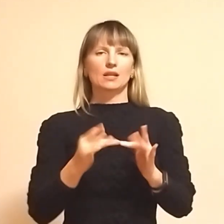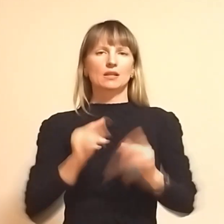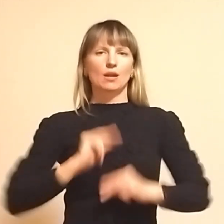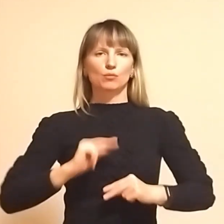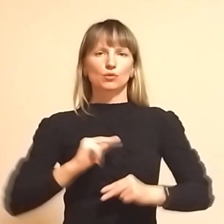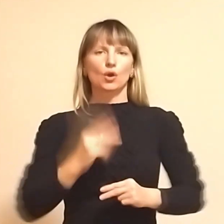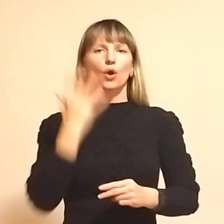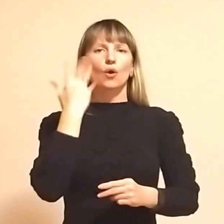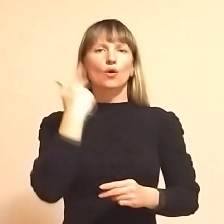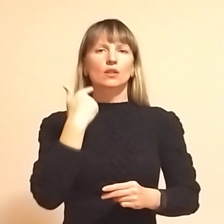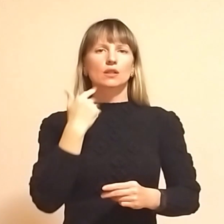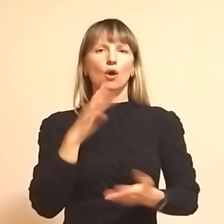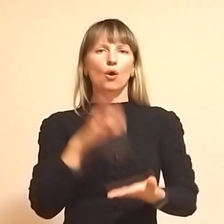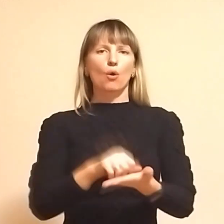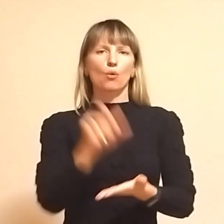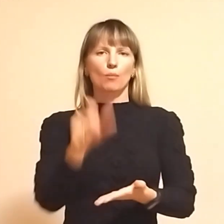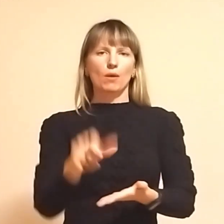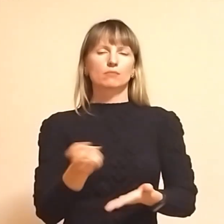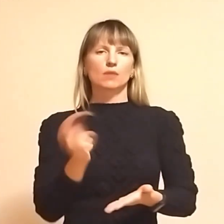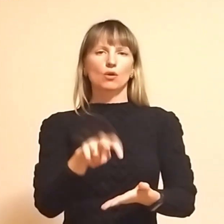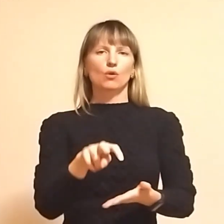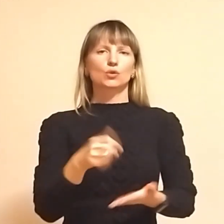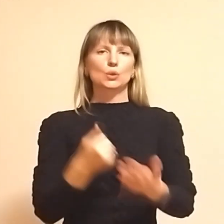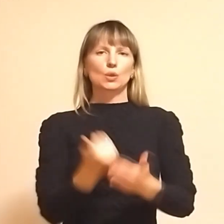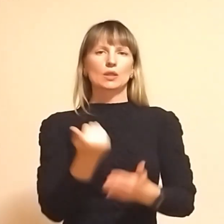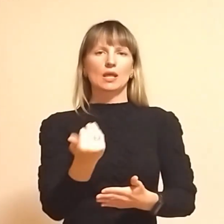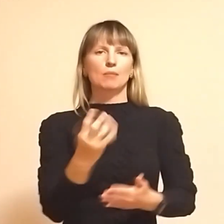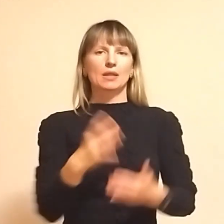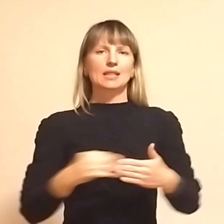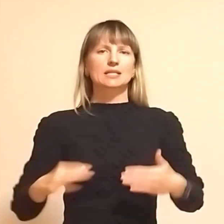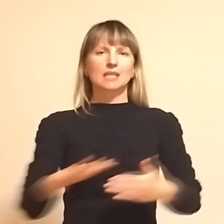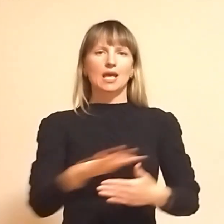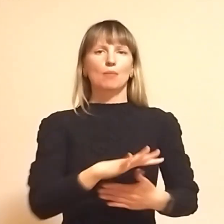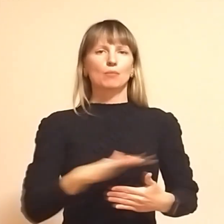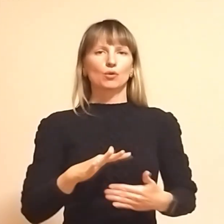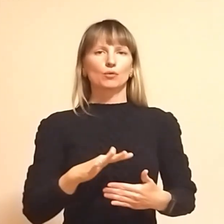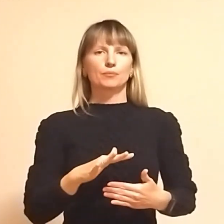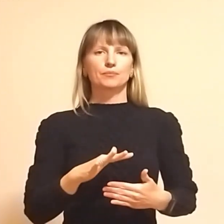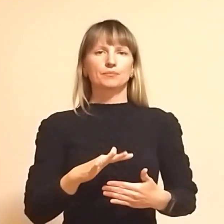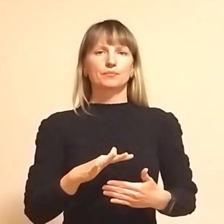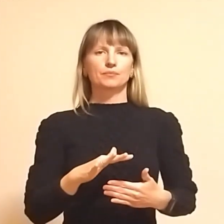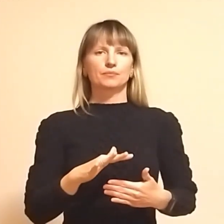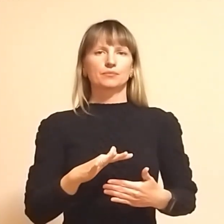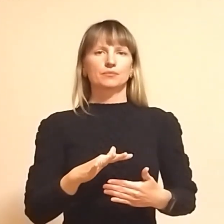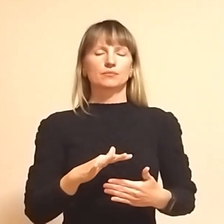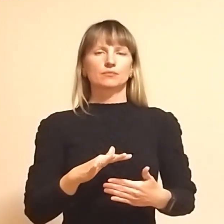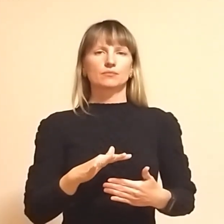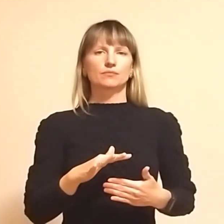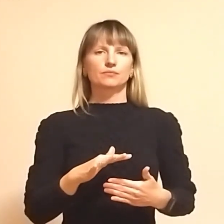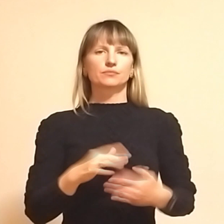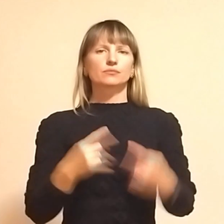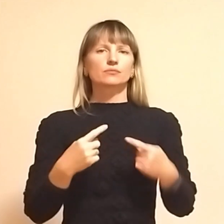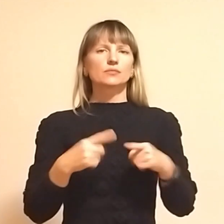Коли окупант приходить до тебе на землю, іншого